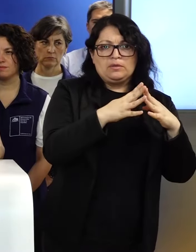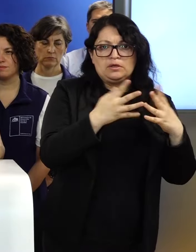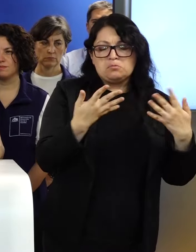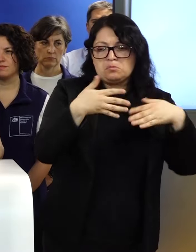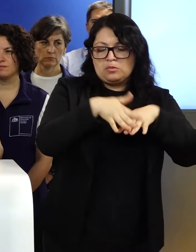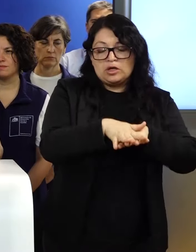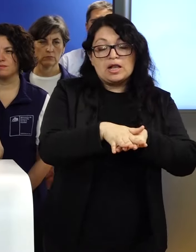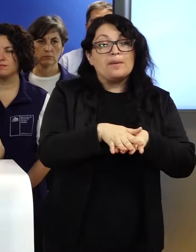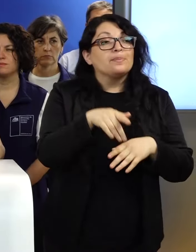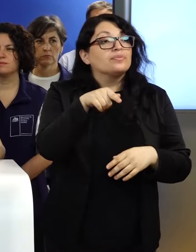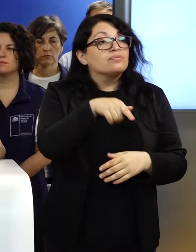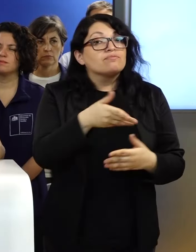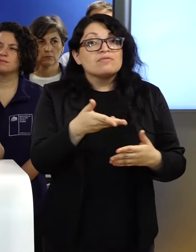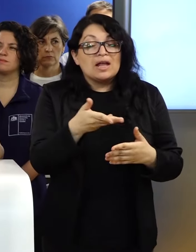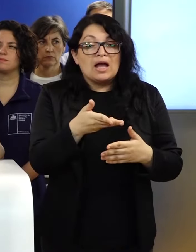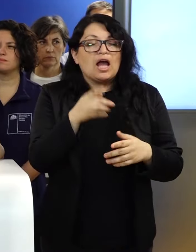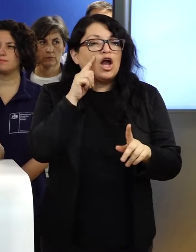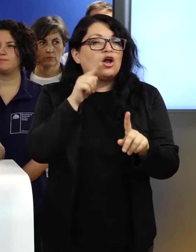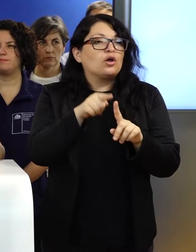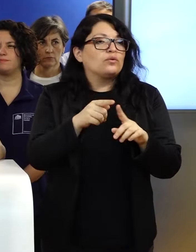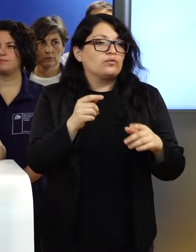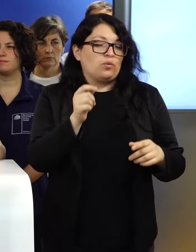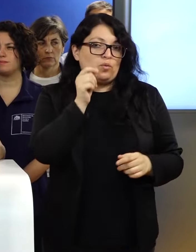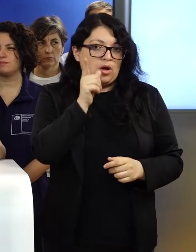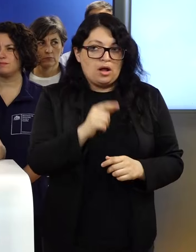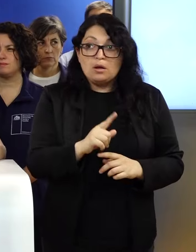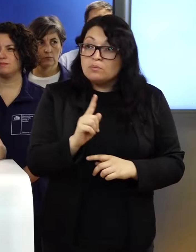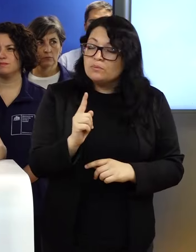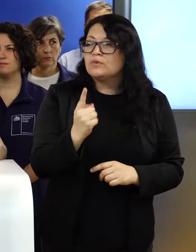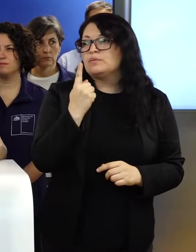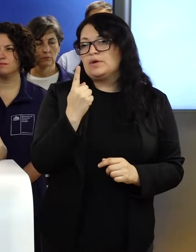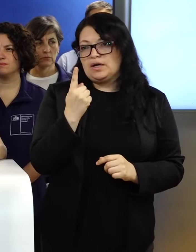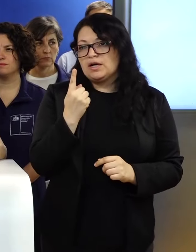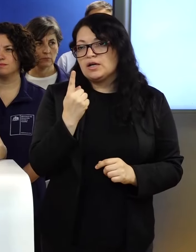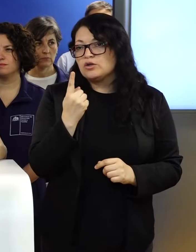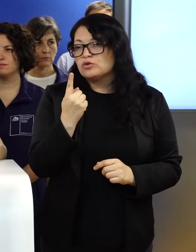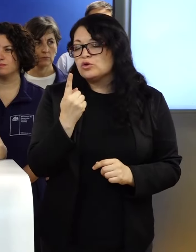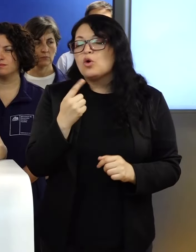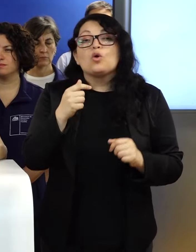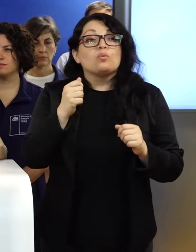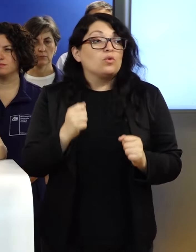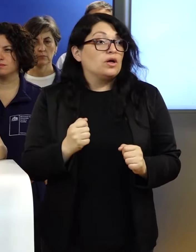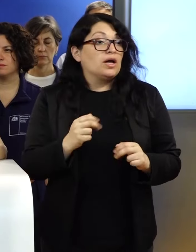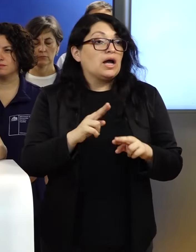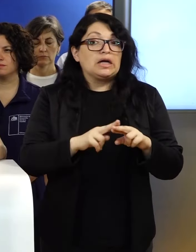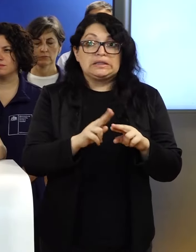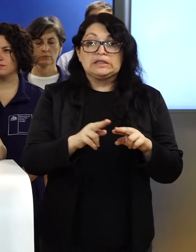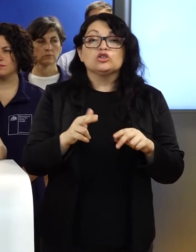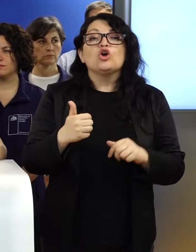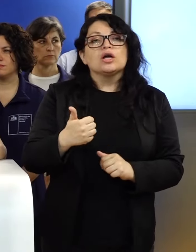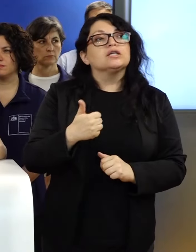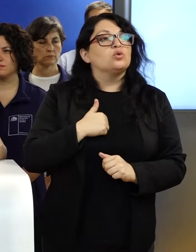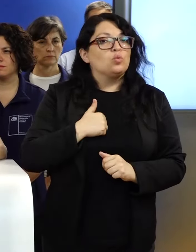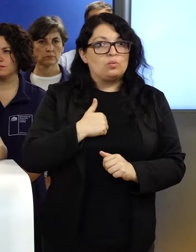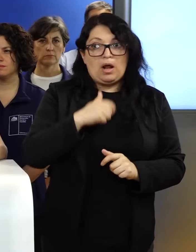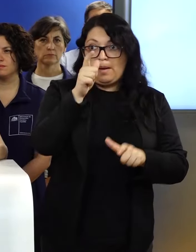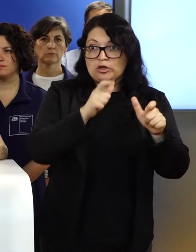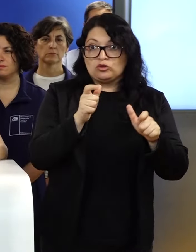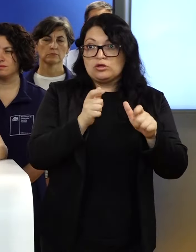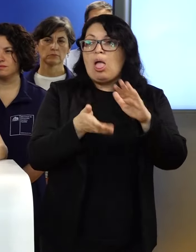Van a estar destinadas estos patrullajes, en primer lugar, a hacer cumplir el toque de queda.